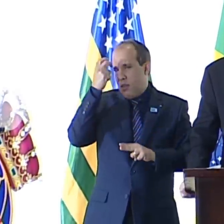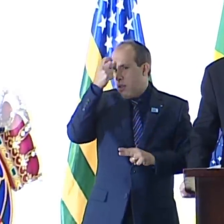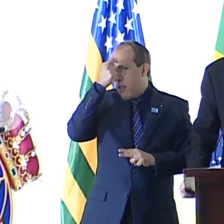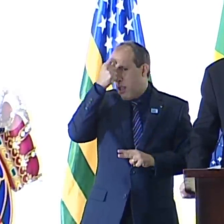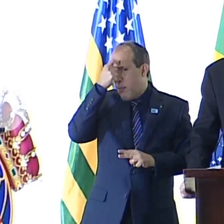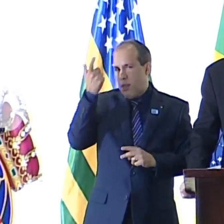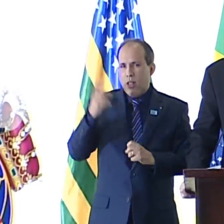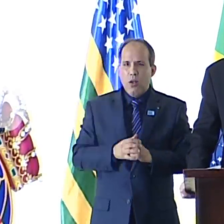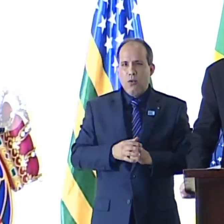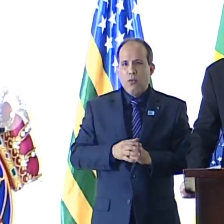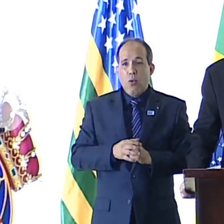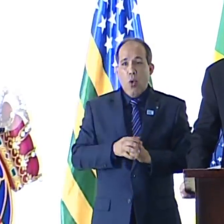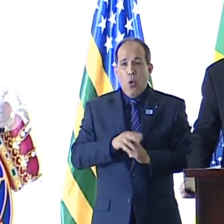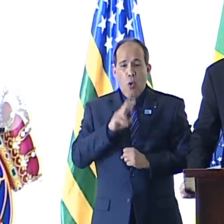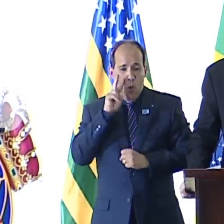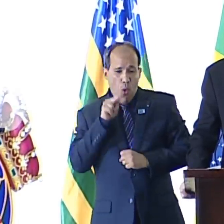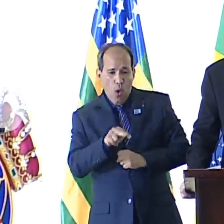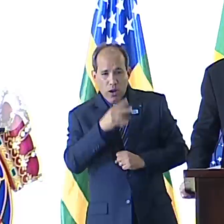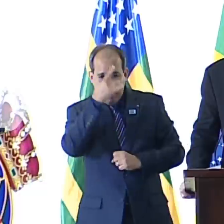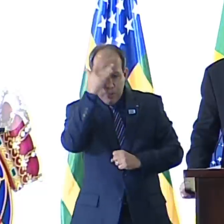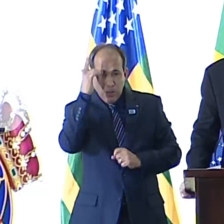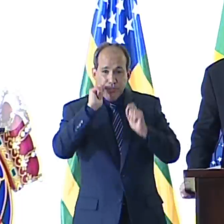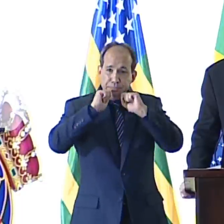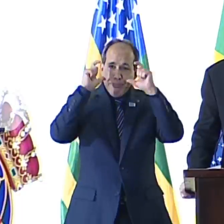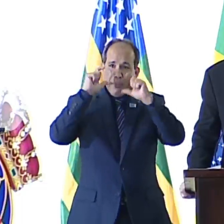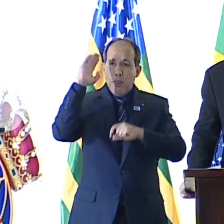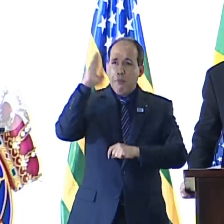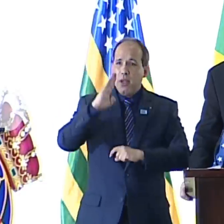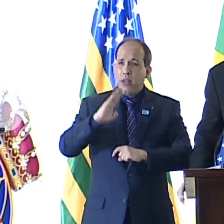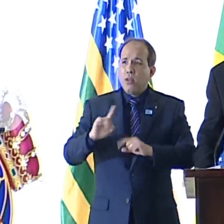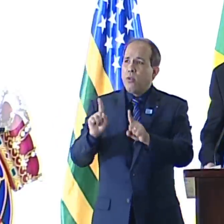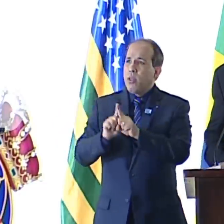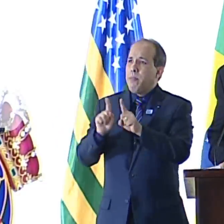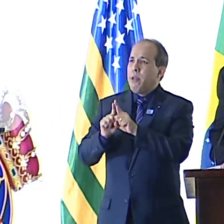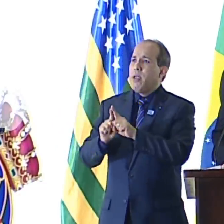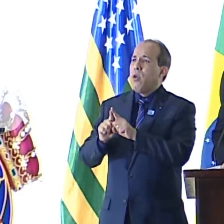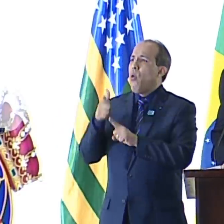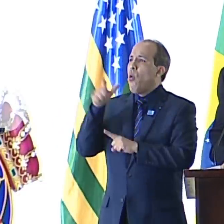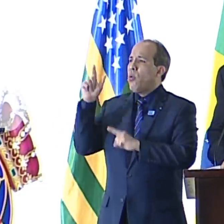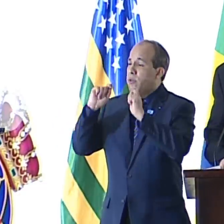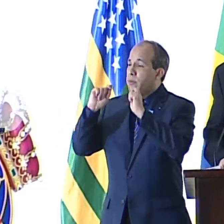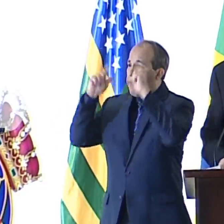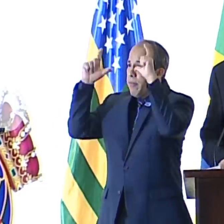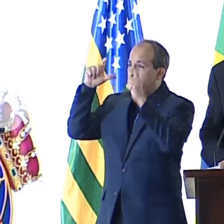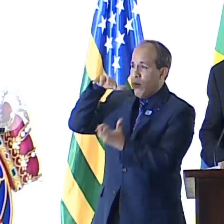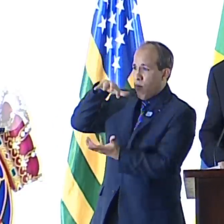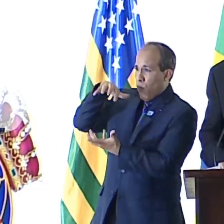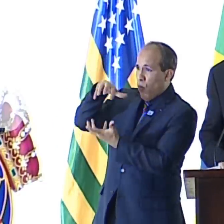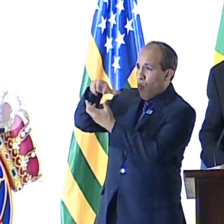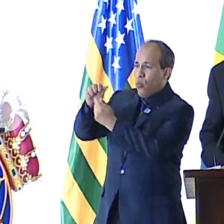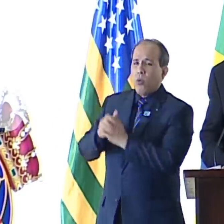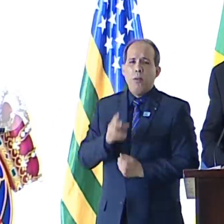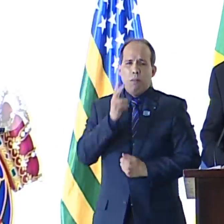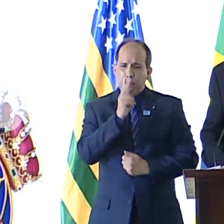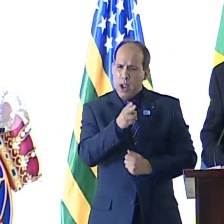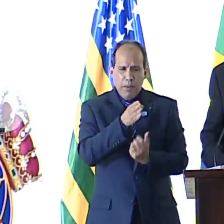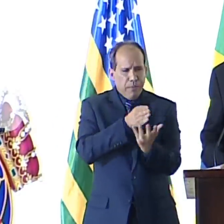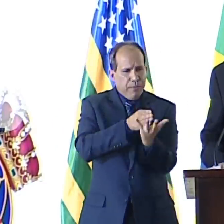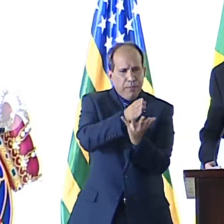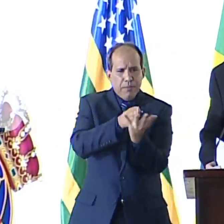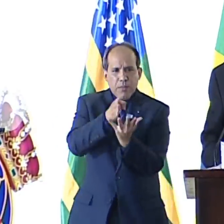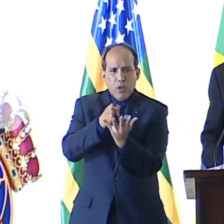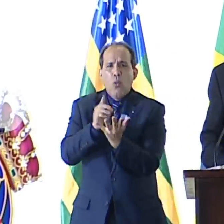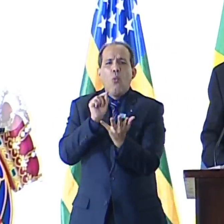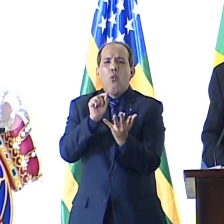Tanto o olhar daqueles que despertam para o Brasil, quanto o daqueles que despertam para o mundo, convergem na mesma linha do horizonte,